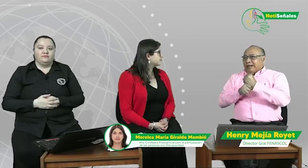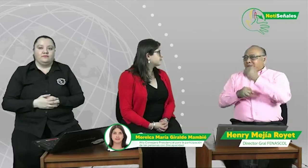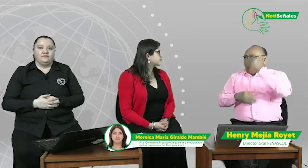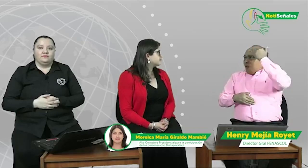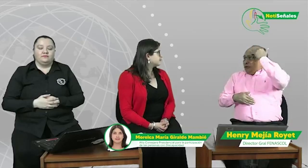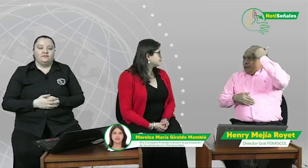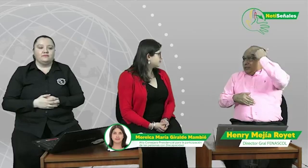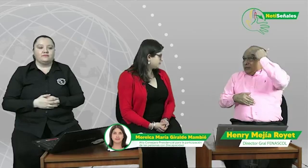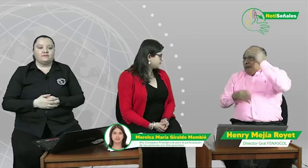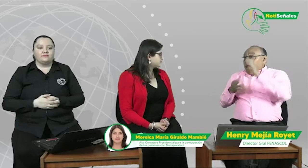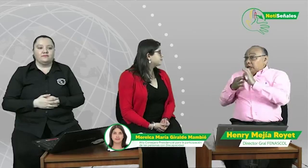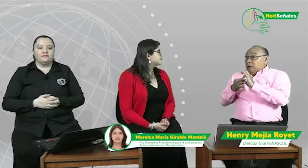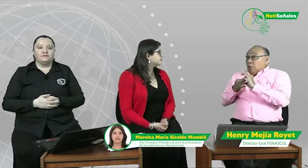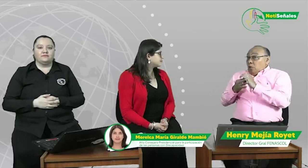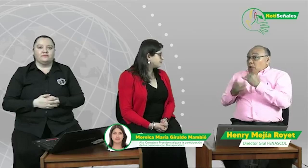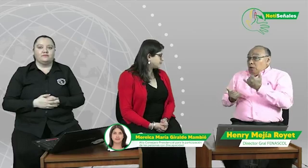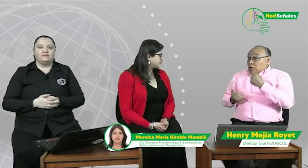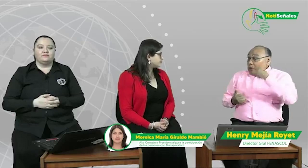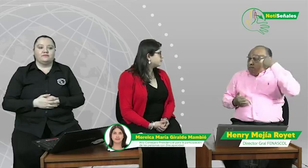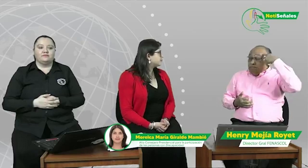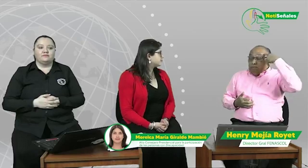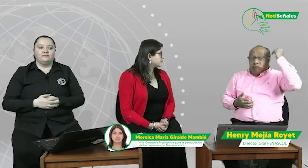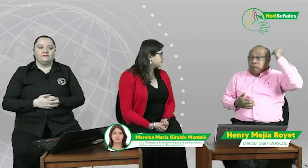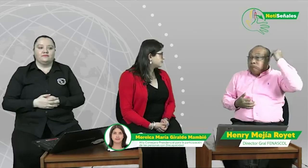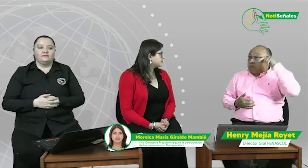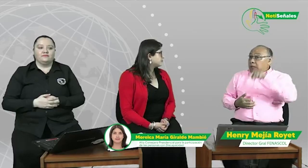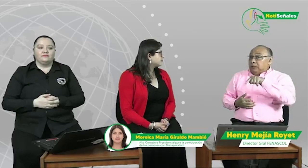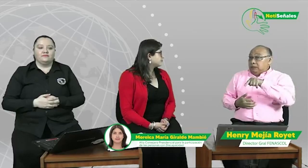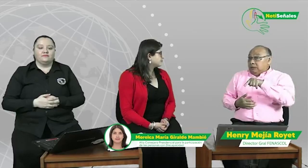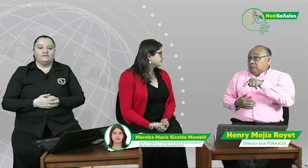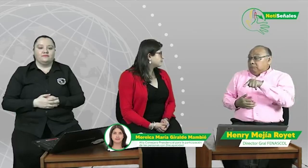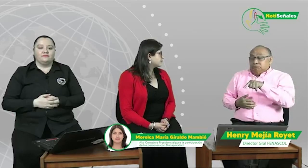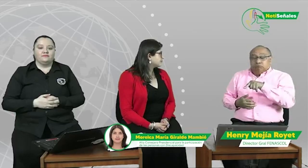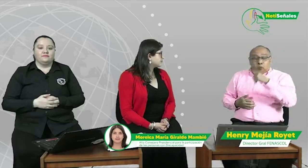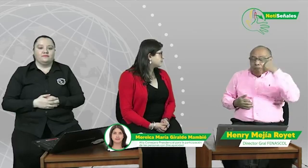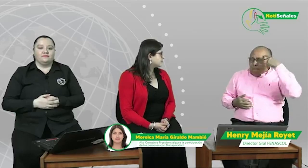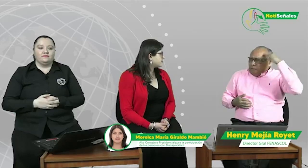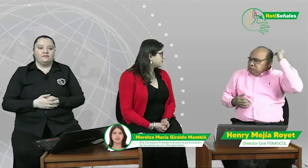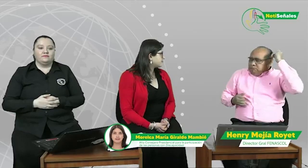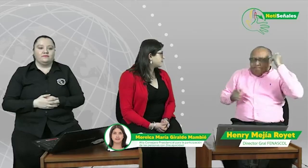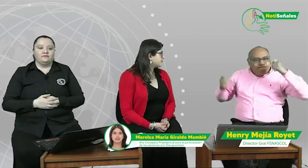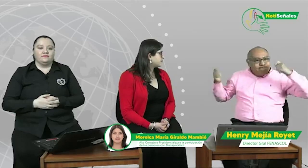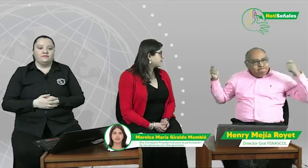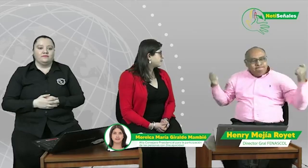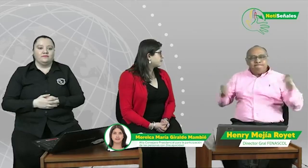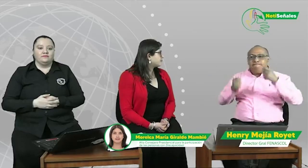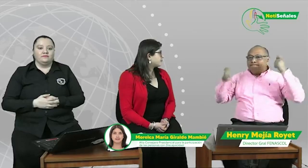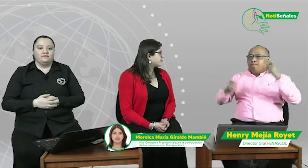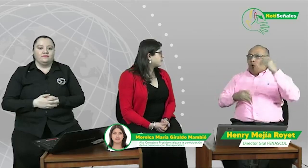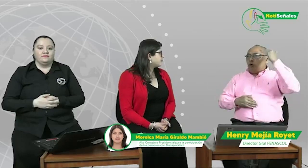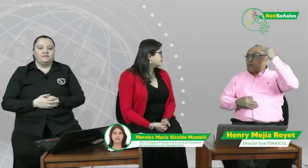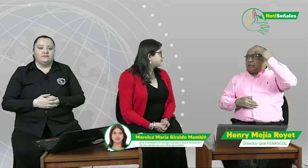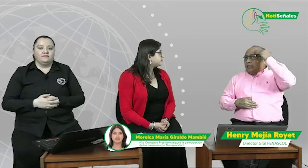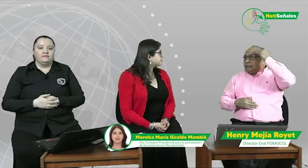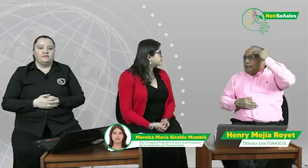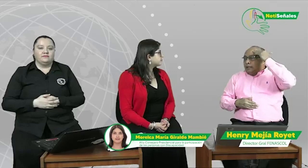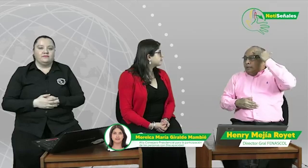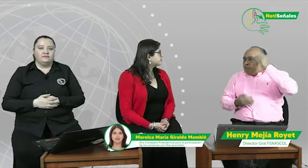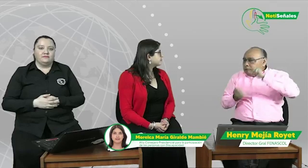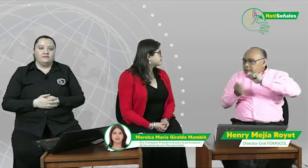no puede, no debe, no sabe, no, que ya se demuestra realmente esto y que por eso es que nosotros estamos impulsando este reto